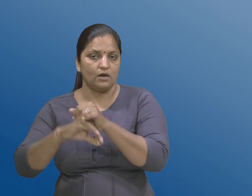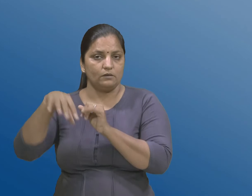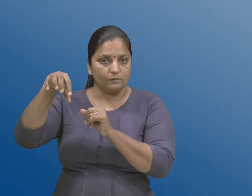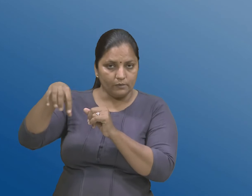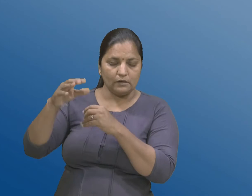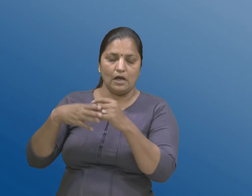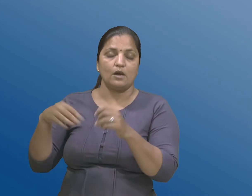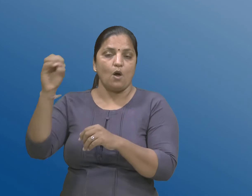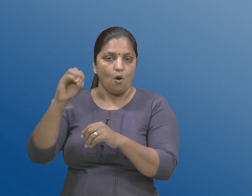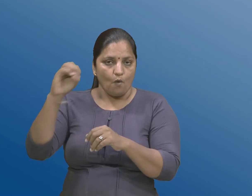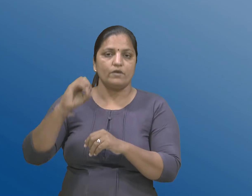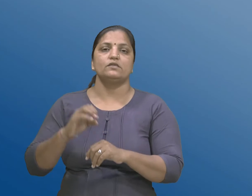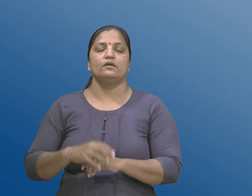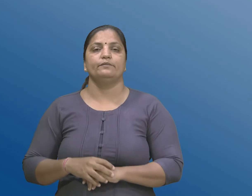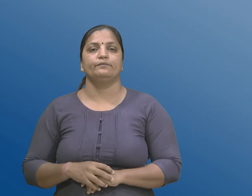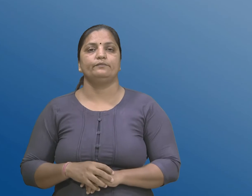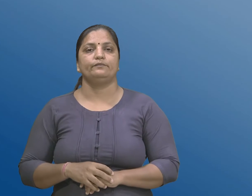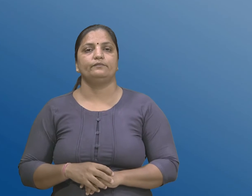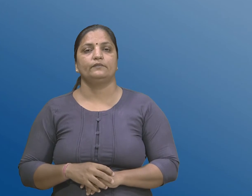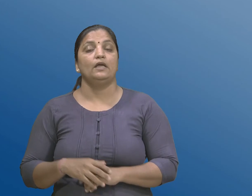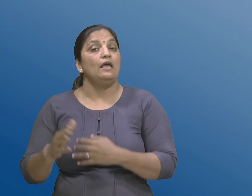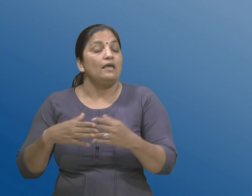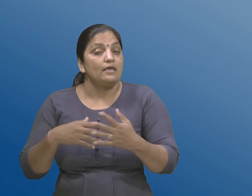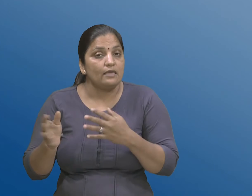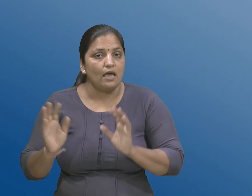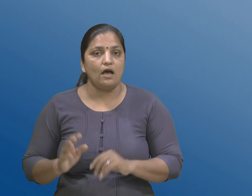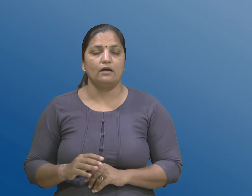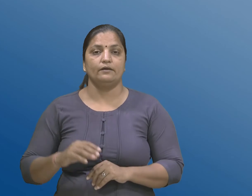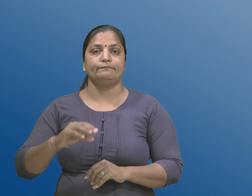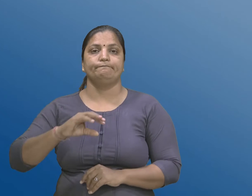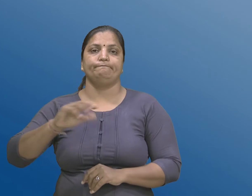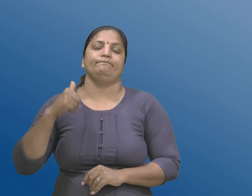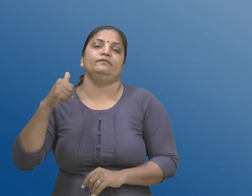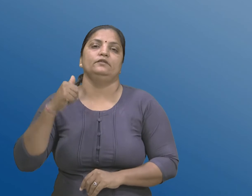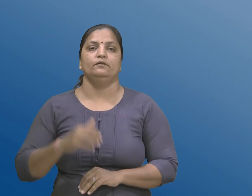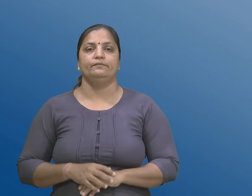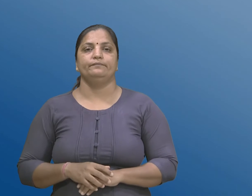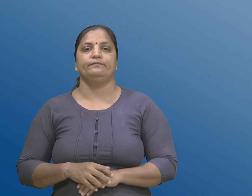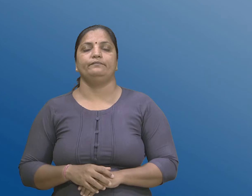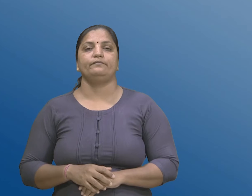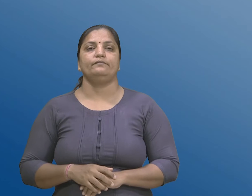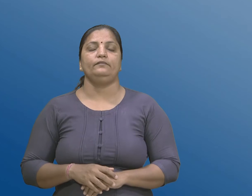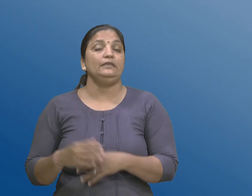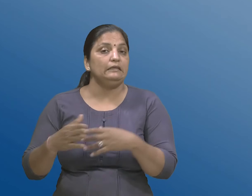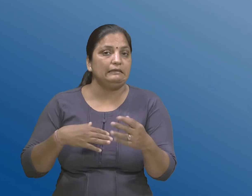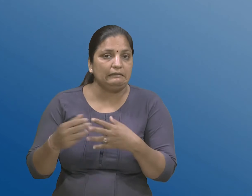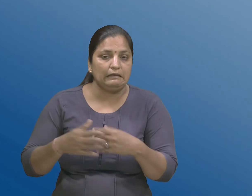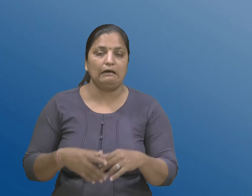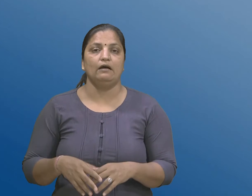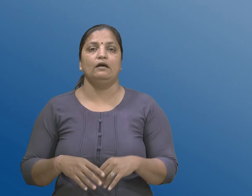कोई अधि अधिकारी अथ्वा चीफ कमिश्णर के राज्य कमिश्णर नी